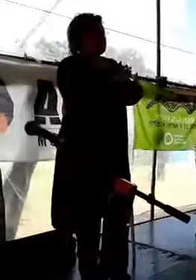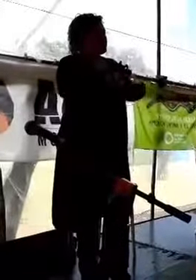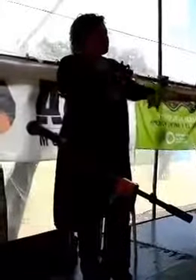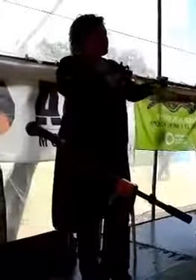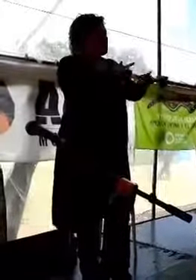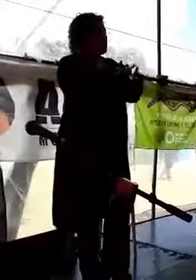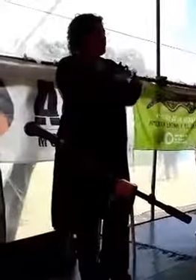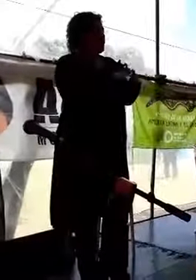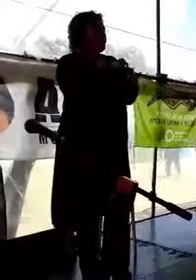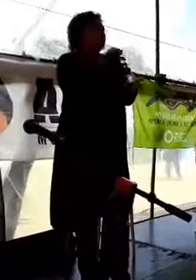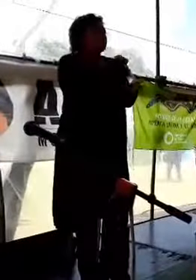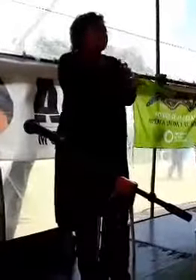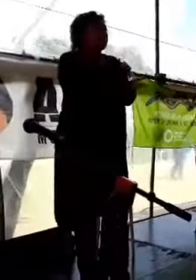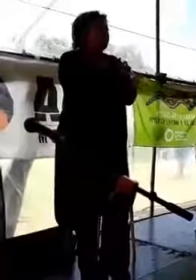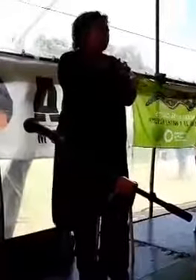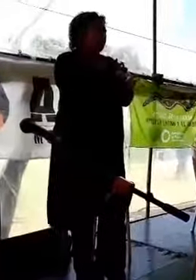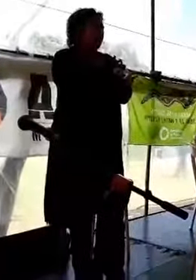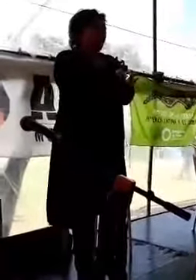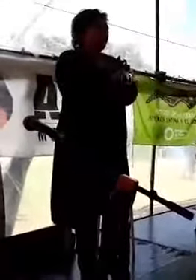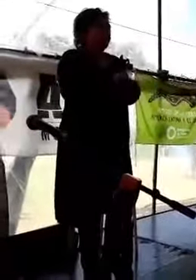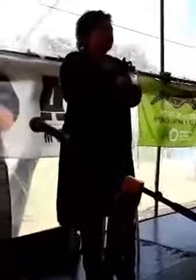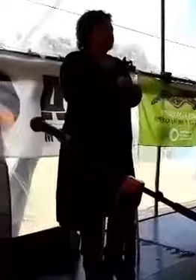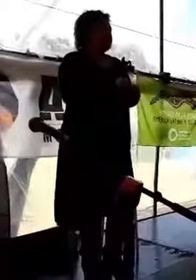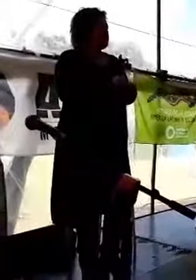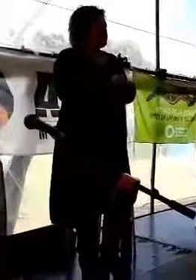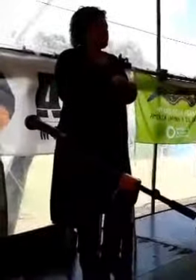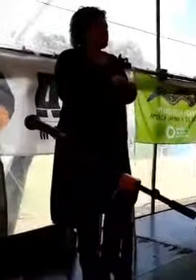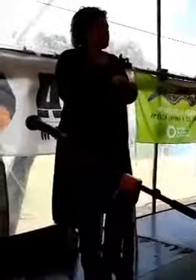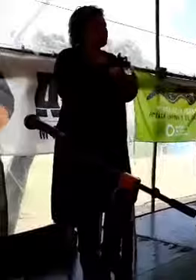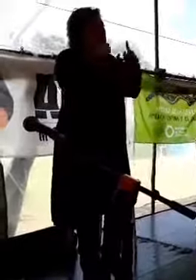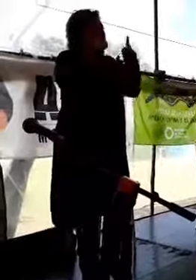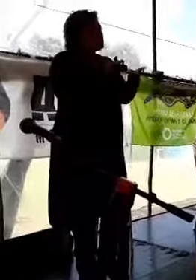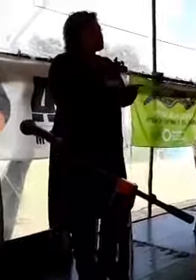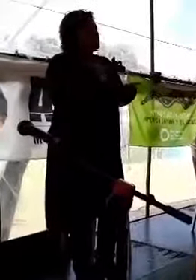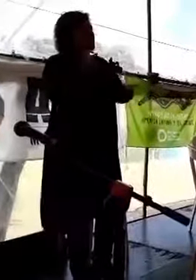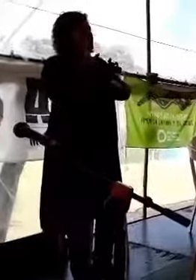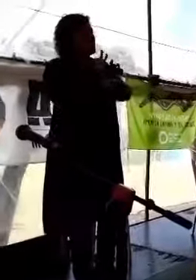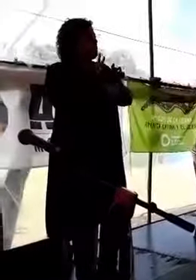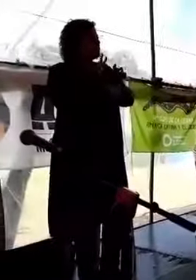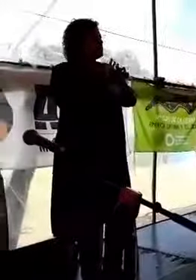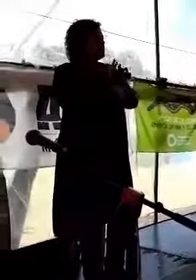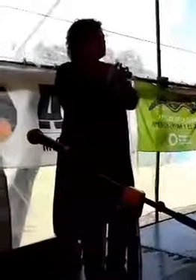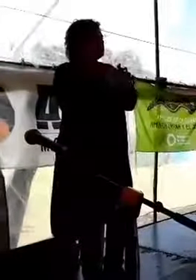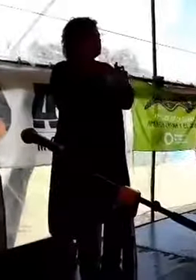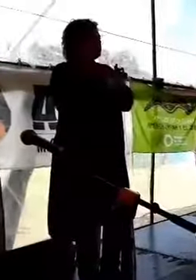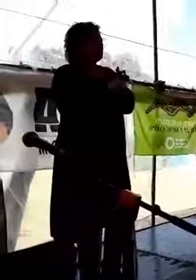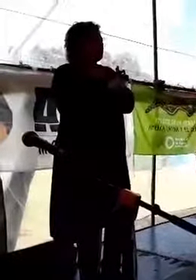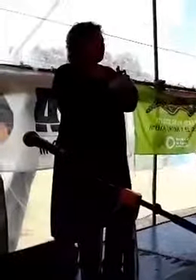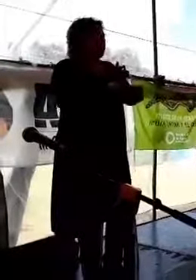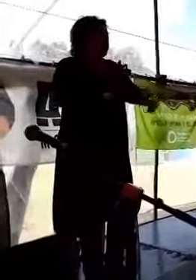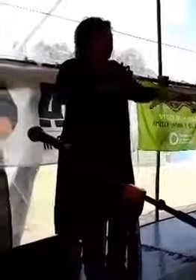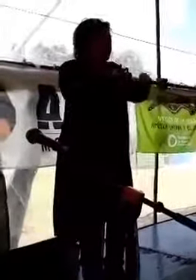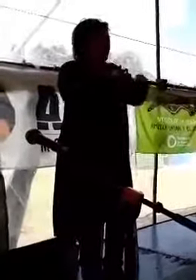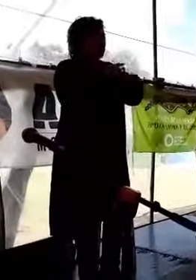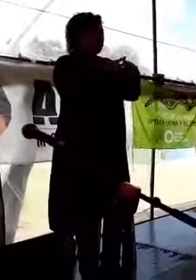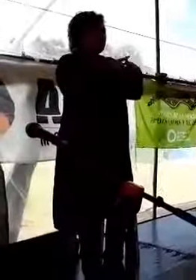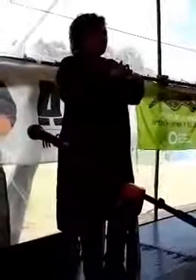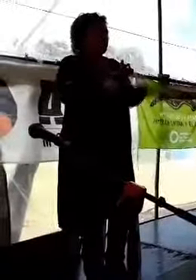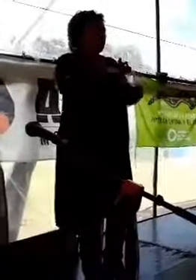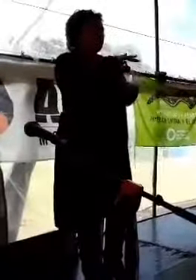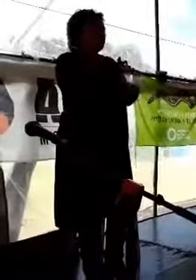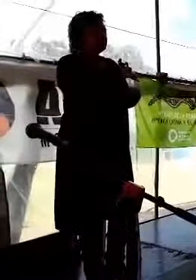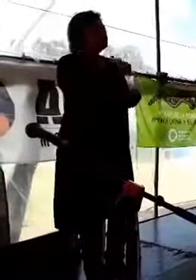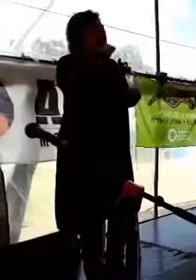pátria grande e a proteção à madre-terra e ao meio ambiente.